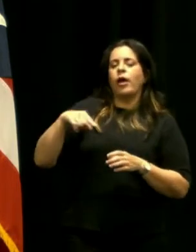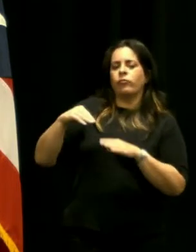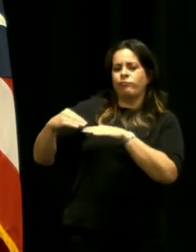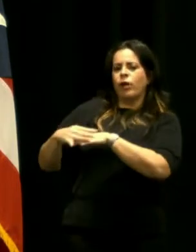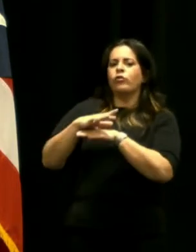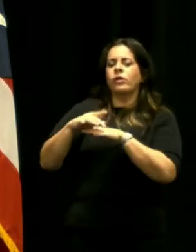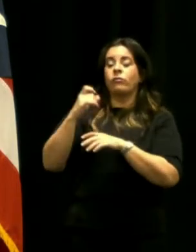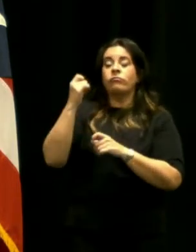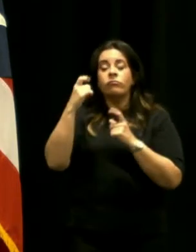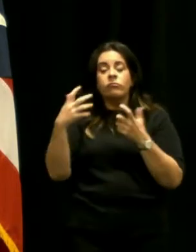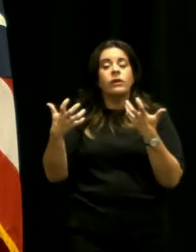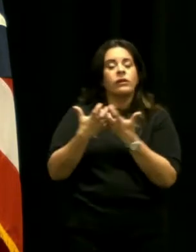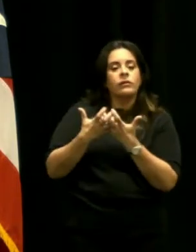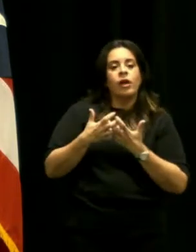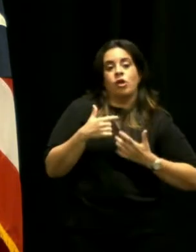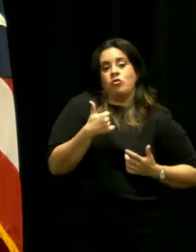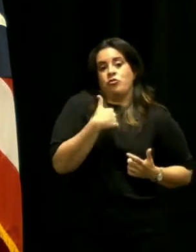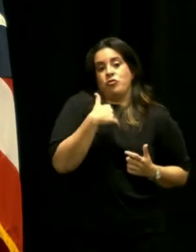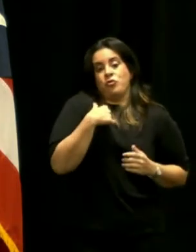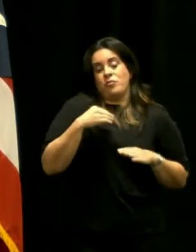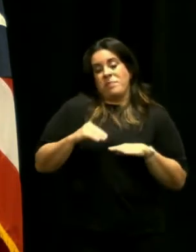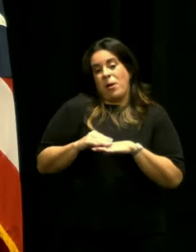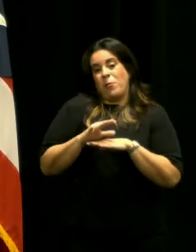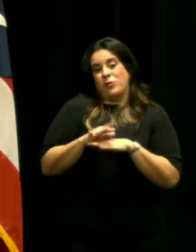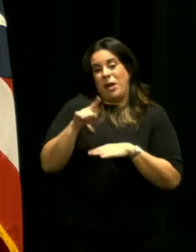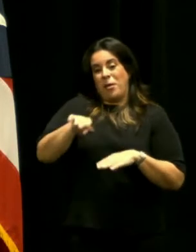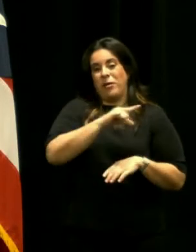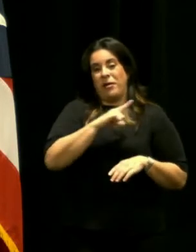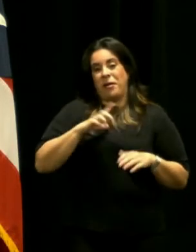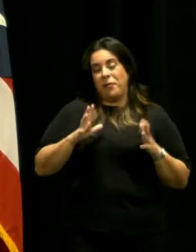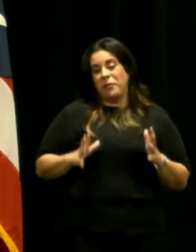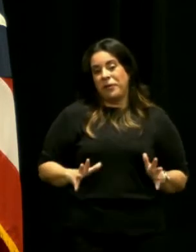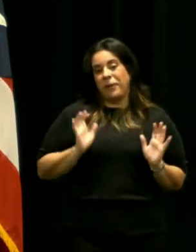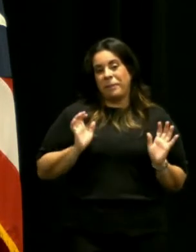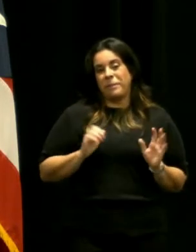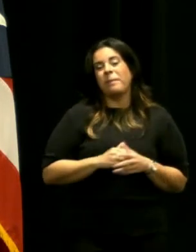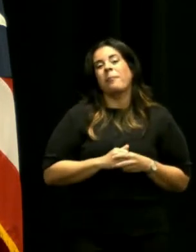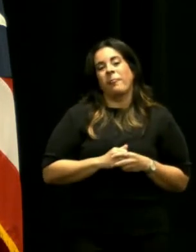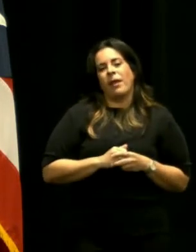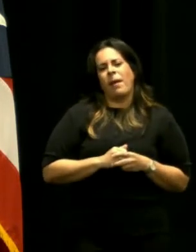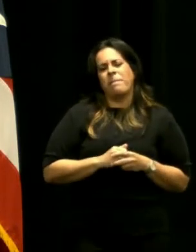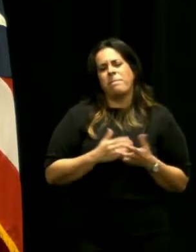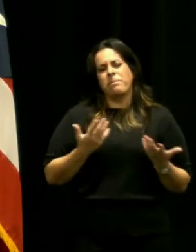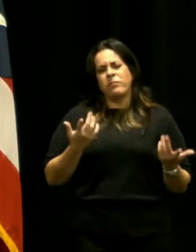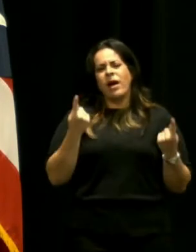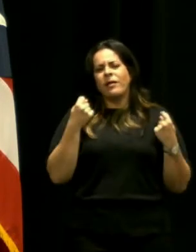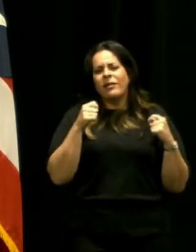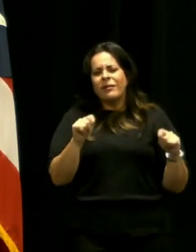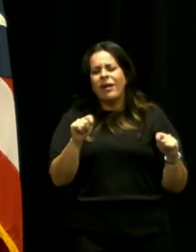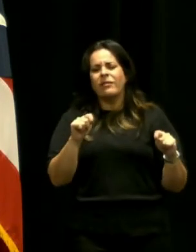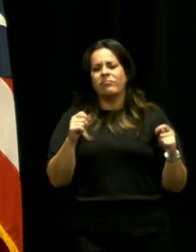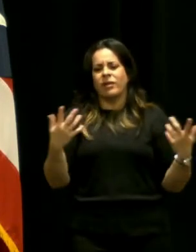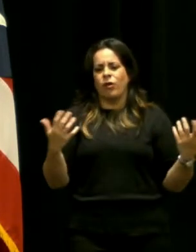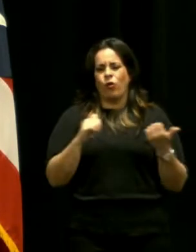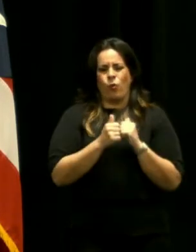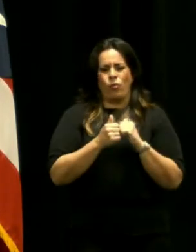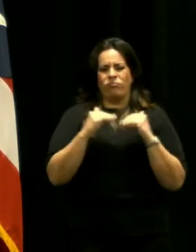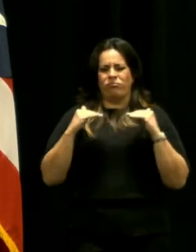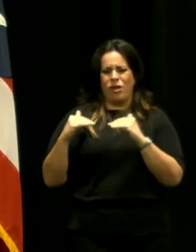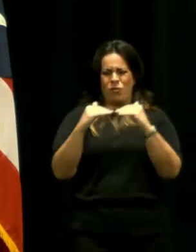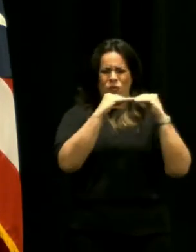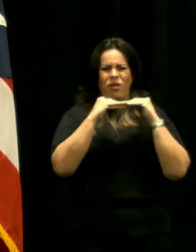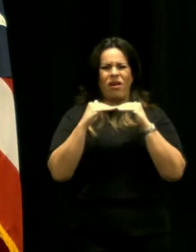este proceso así que yo lo que lo que exhorto a los legisladores es vamos a buscar ese punto de encuentro